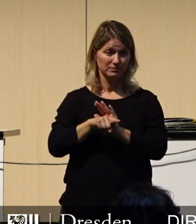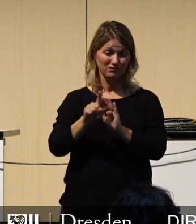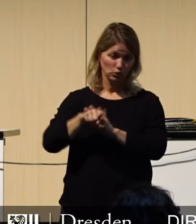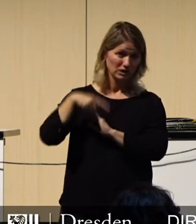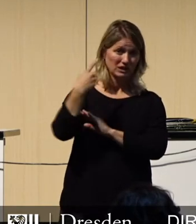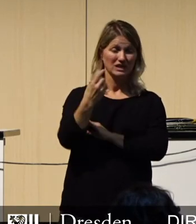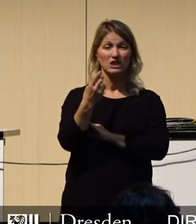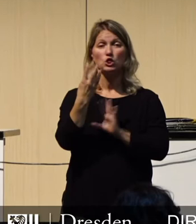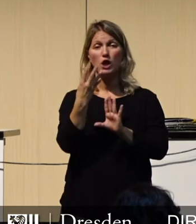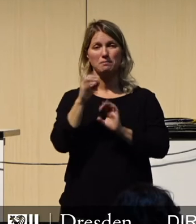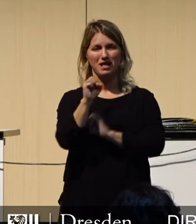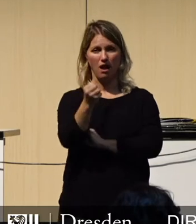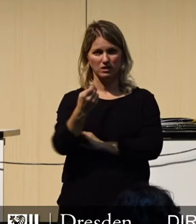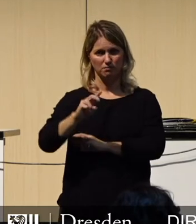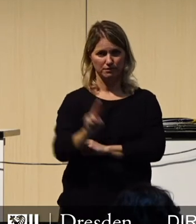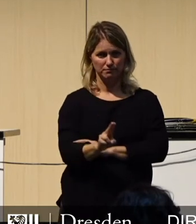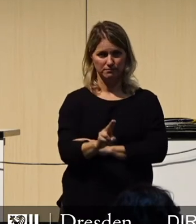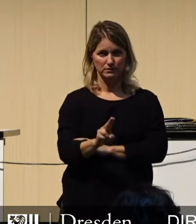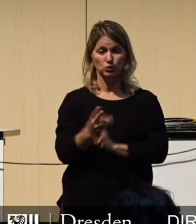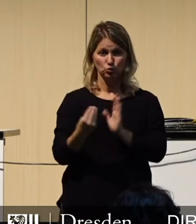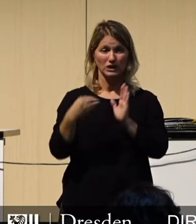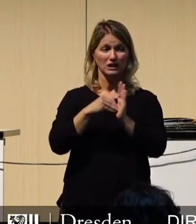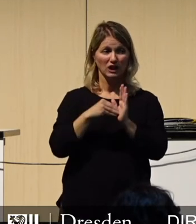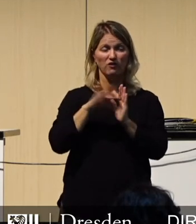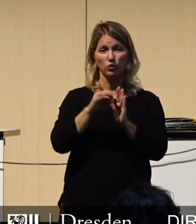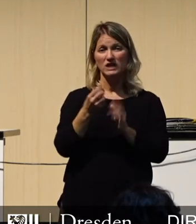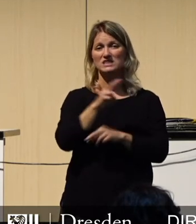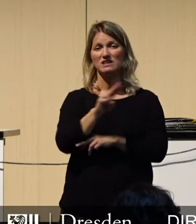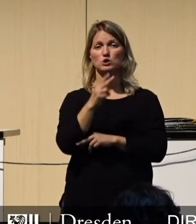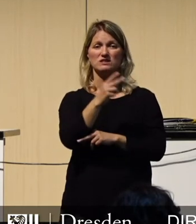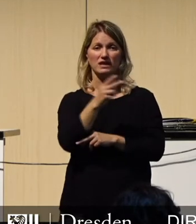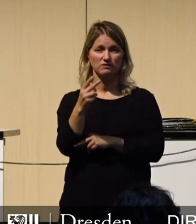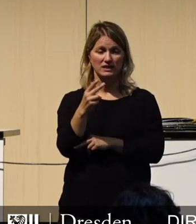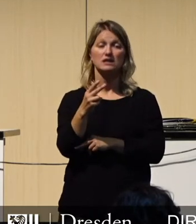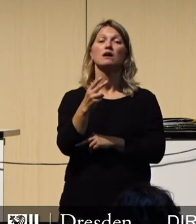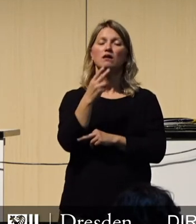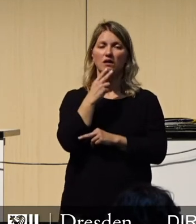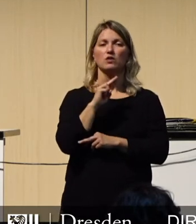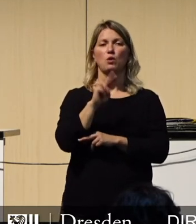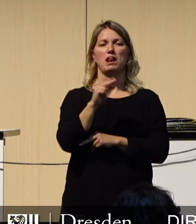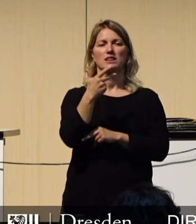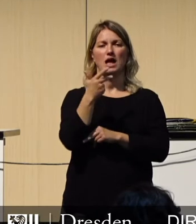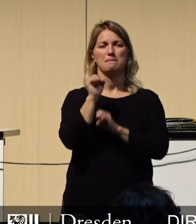2021 und noch einmal 3 Milliarden Euro in 2022.